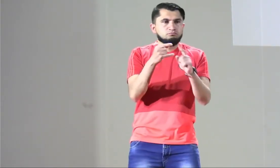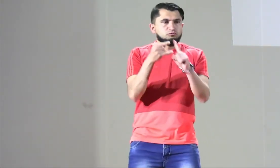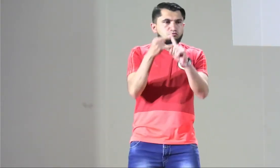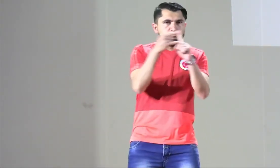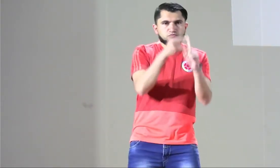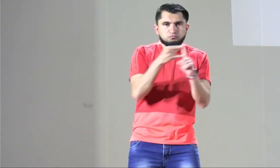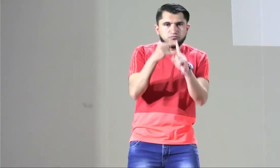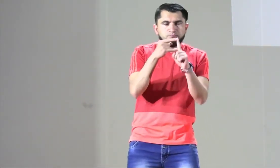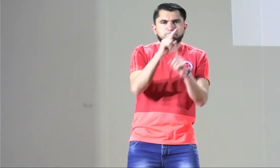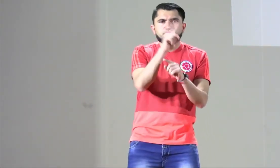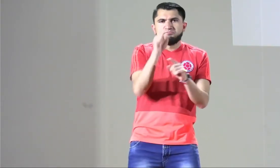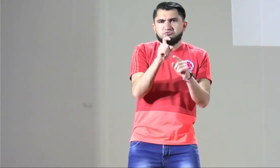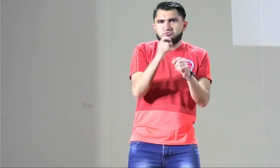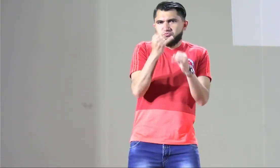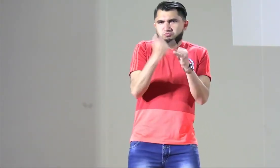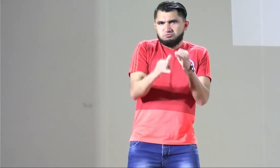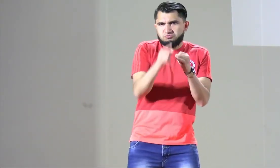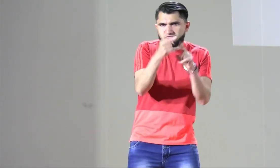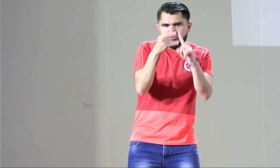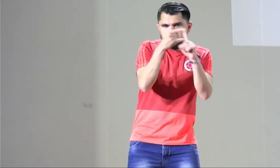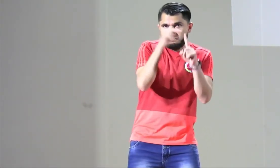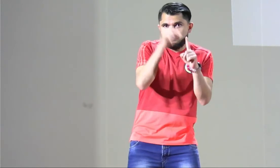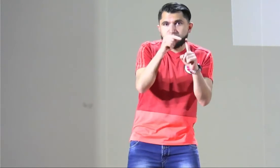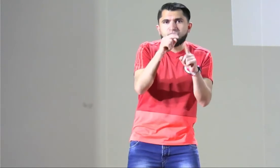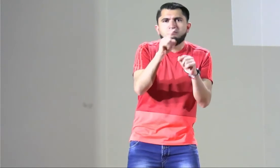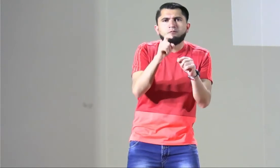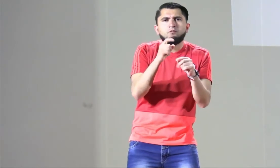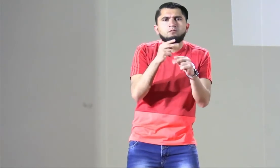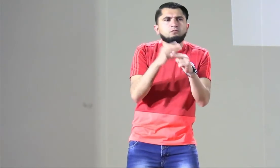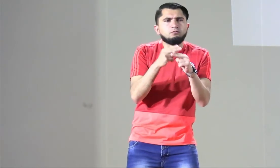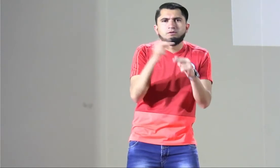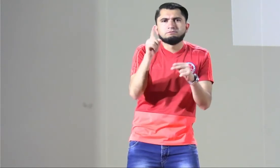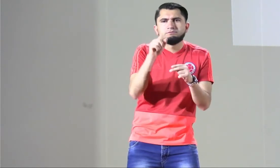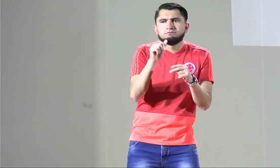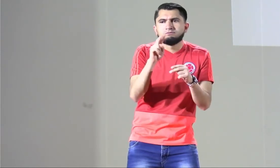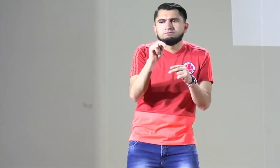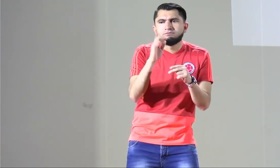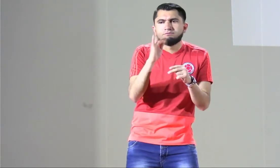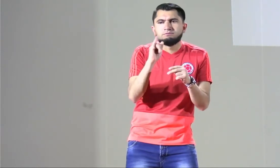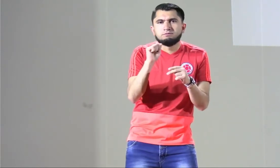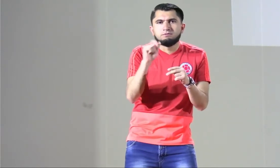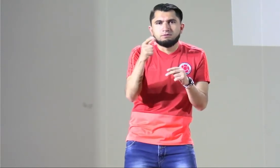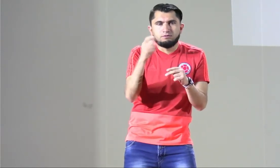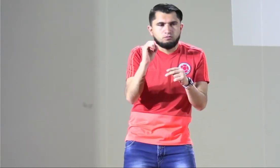Bueno, ahora tenemos otra pregunta en Zoom, creo que ya es para finalizar,